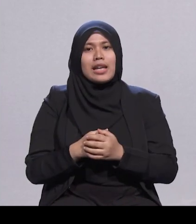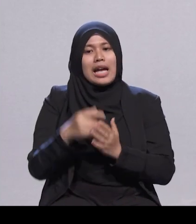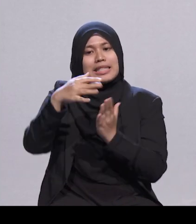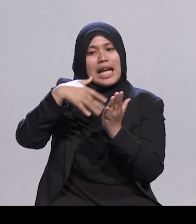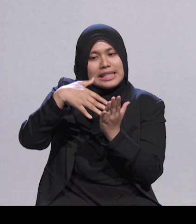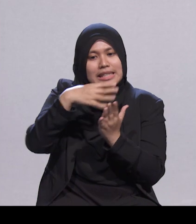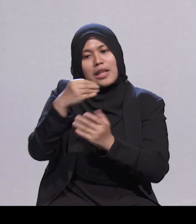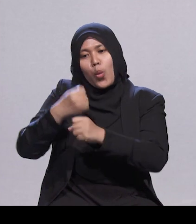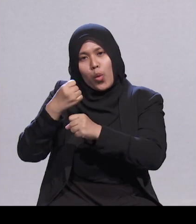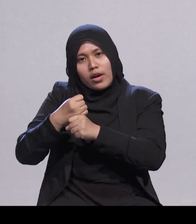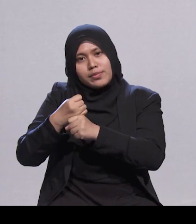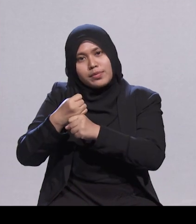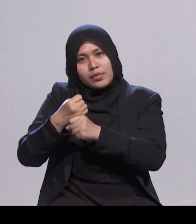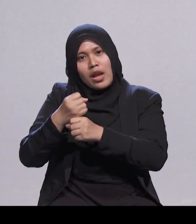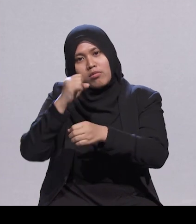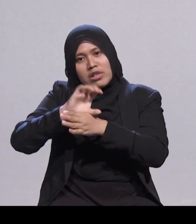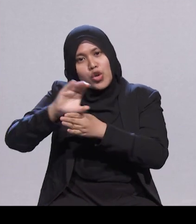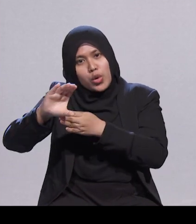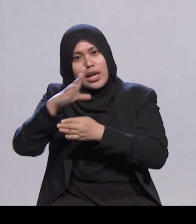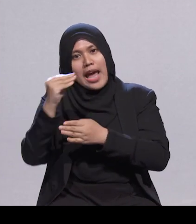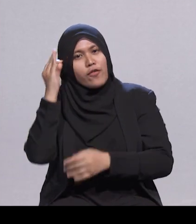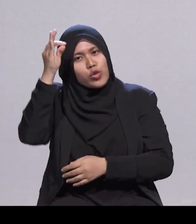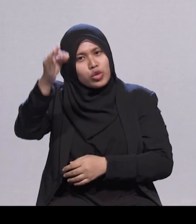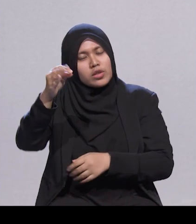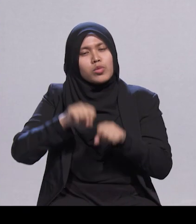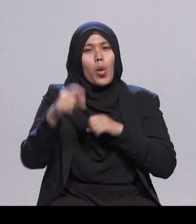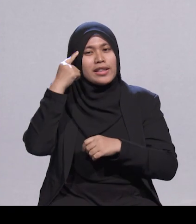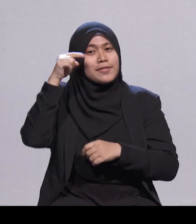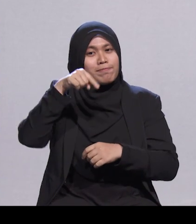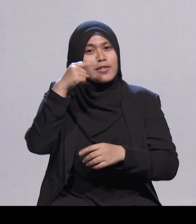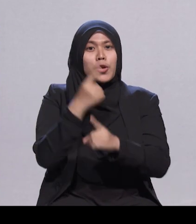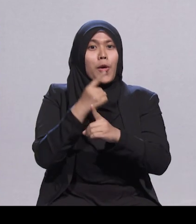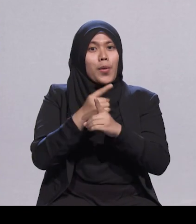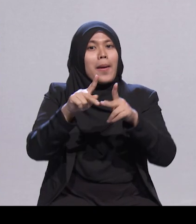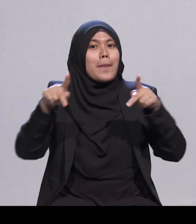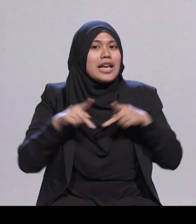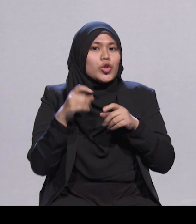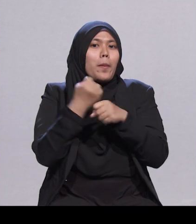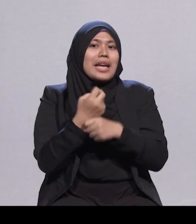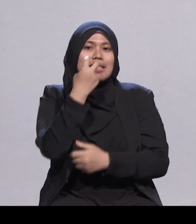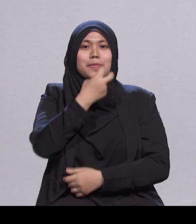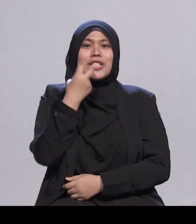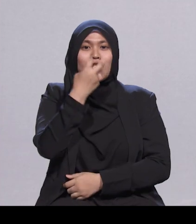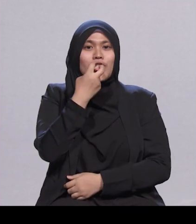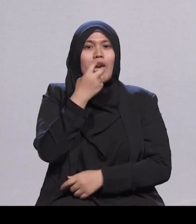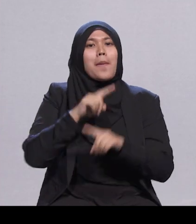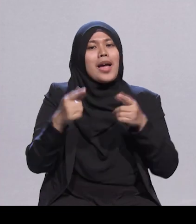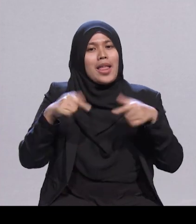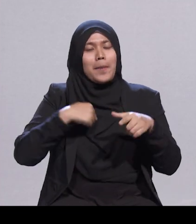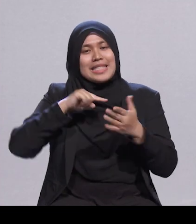their careers, their future. So I think this is the right place to make the speech. But let me begin first in Malaya